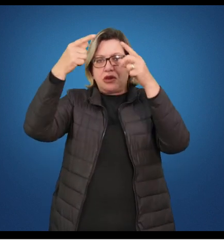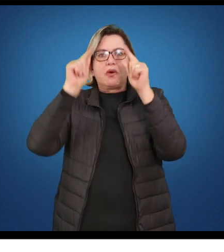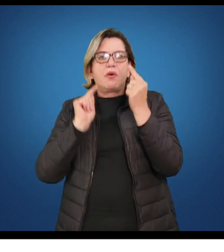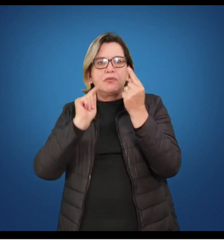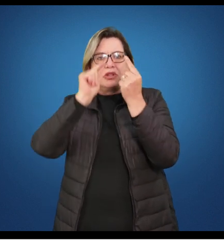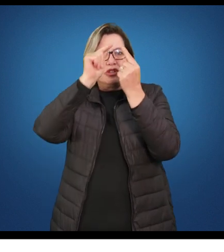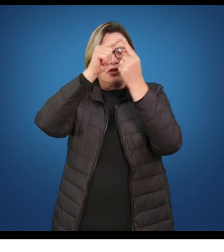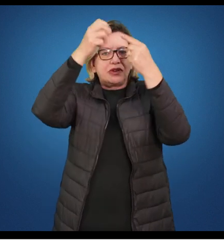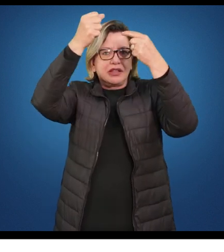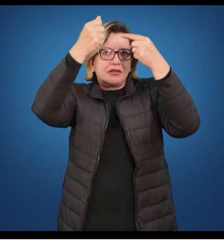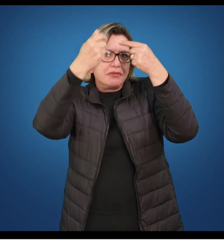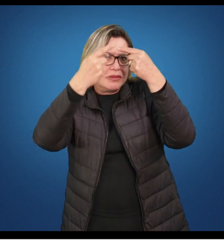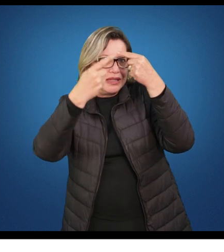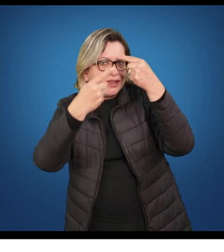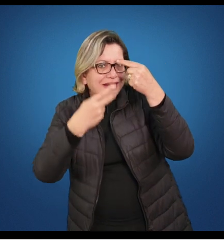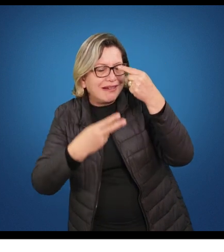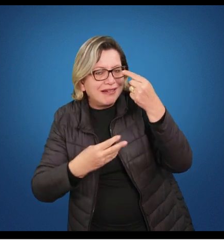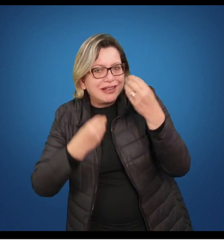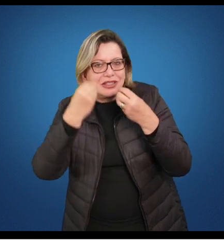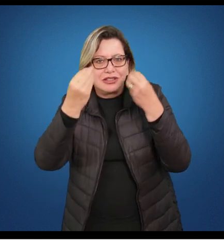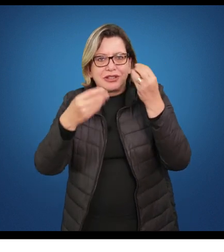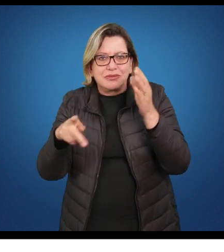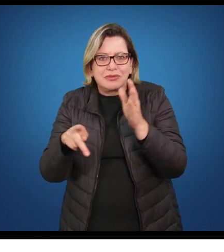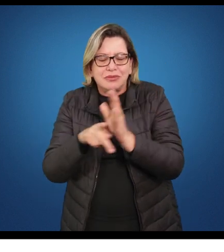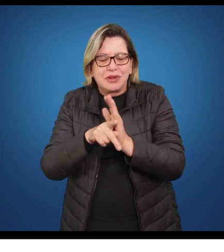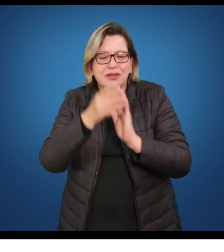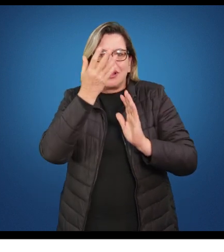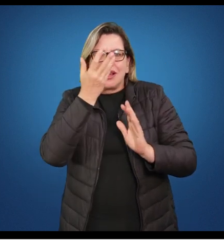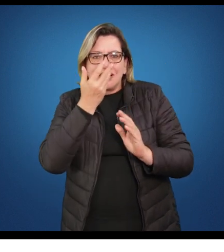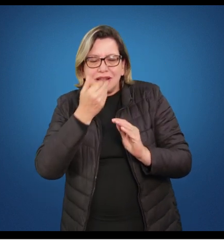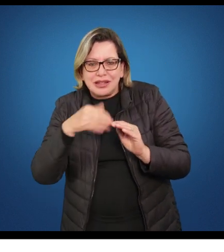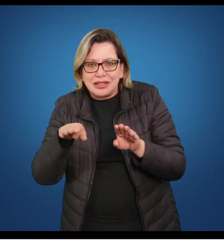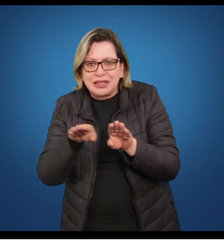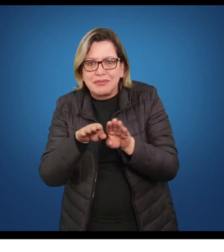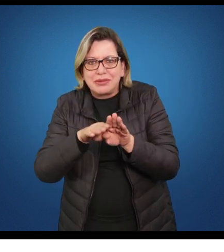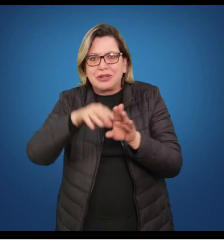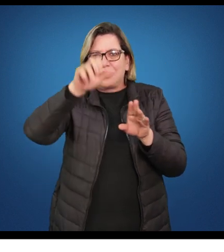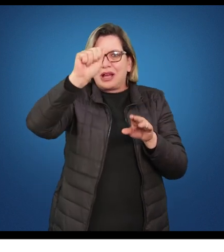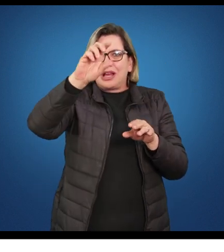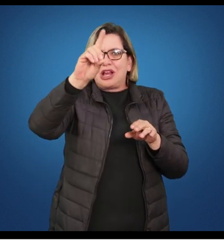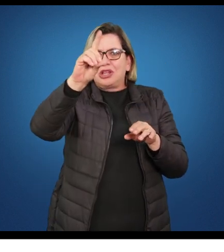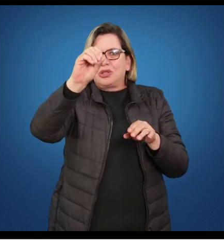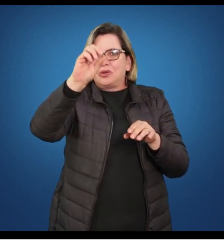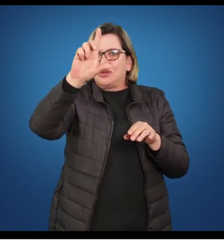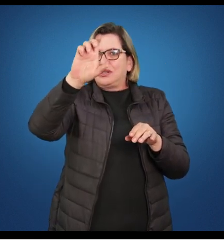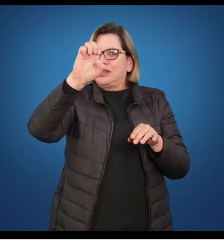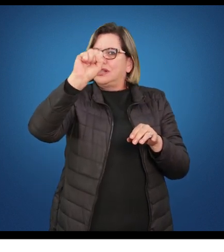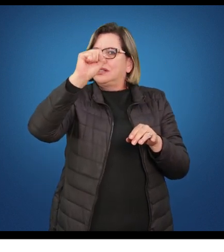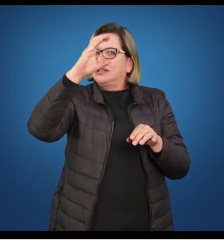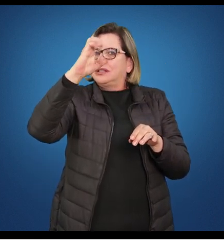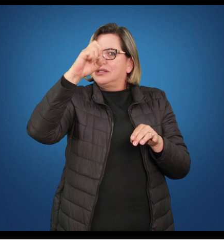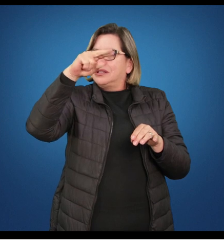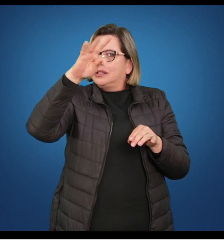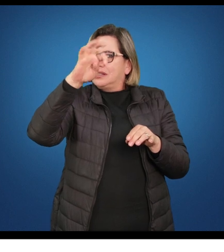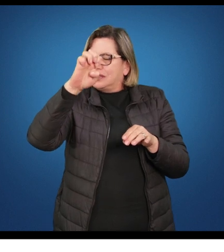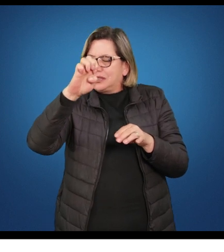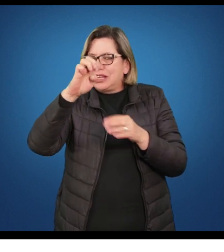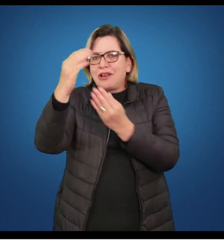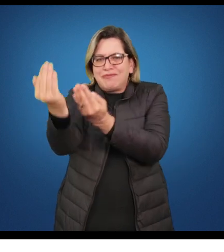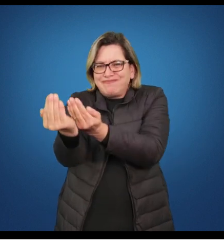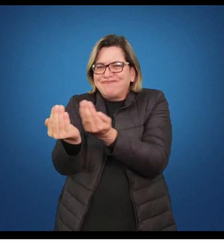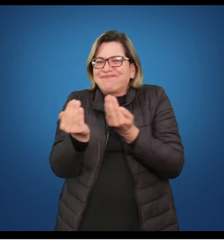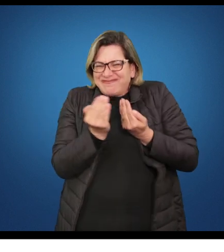criança e o adolescente do ponto de vista das teorias do desenvolvimento e da legislação, mas principalmente